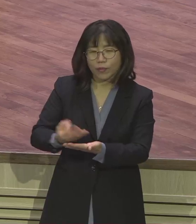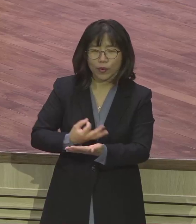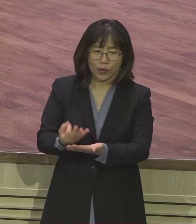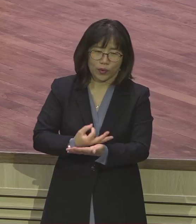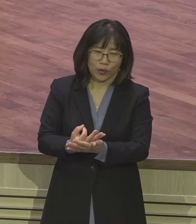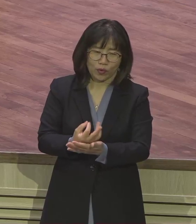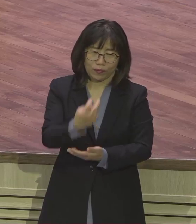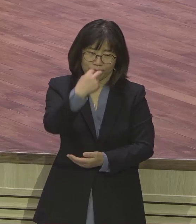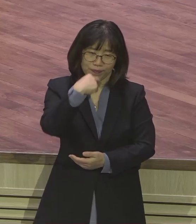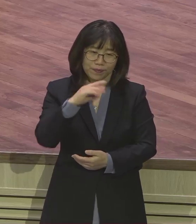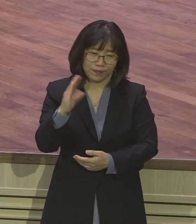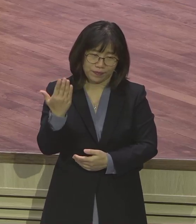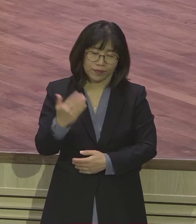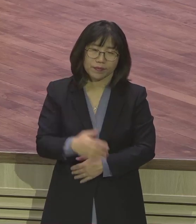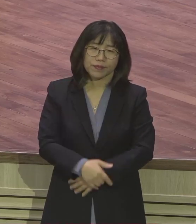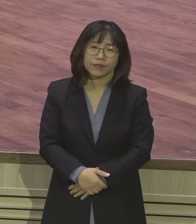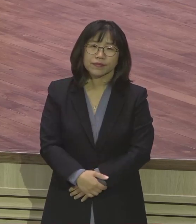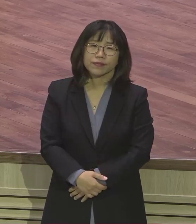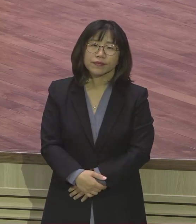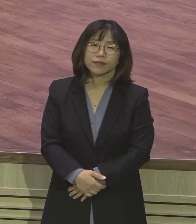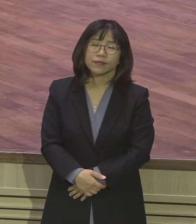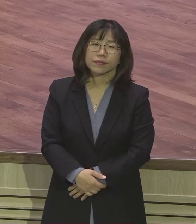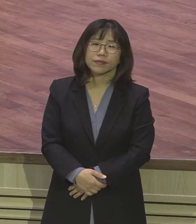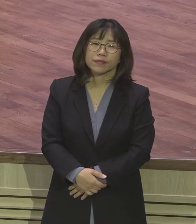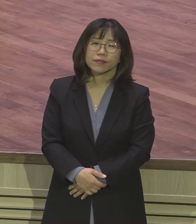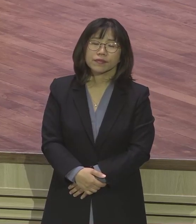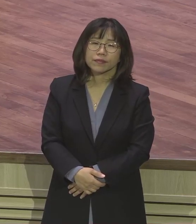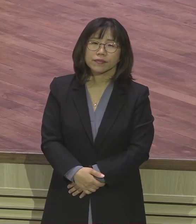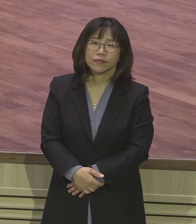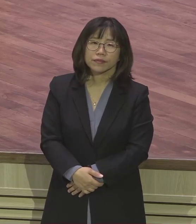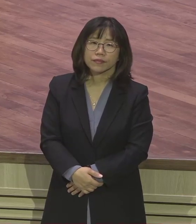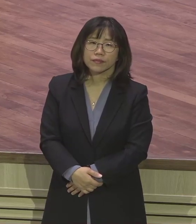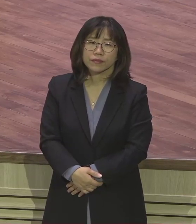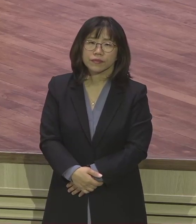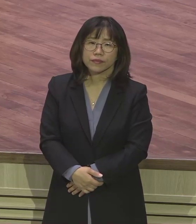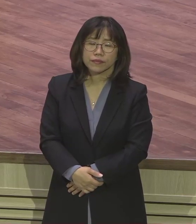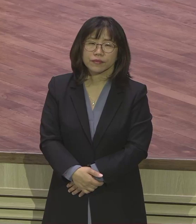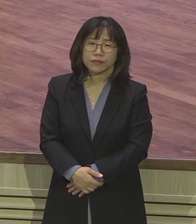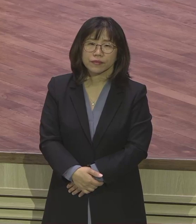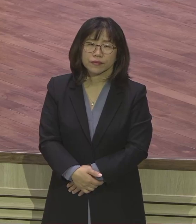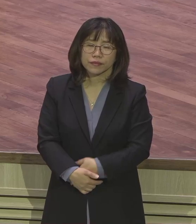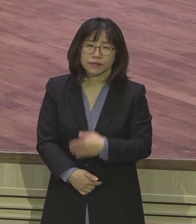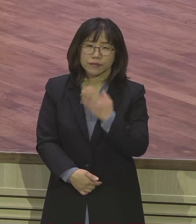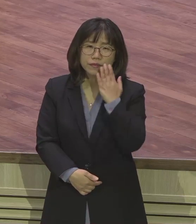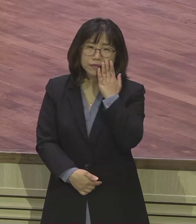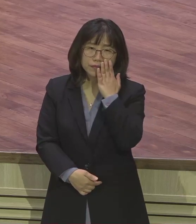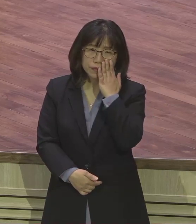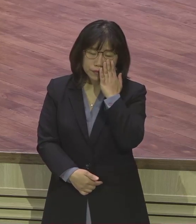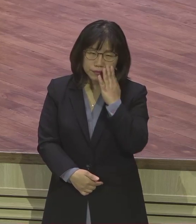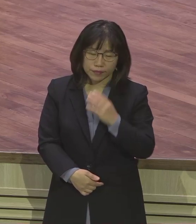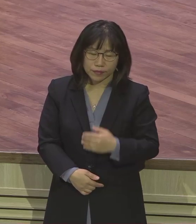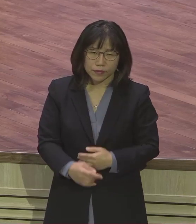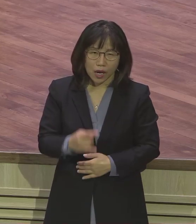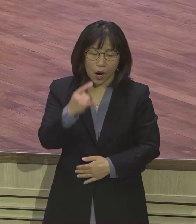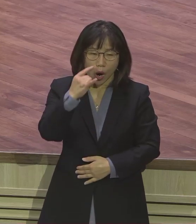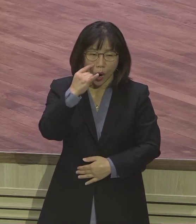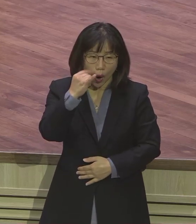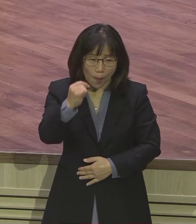본문 9절로 10절 사이에 시간 간격이 얼마나 흘렀을 것 같아요. 젖을 먹였는데 그 다음에 이제는